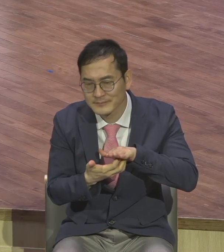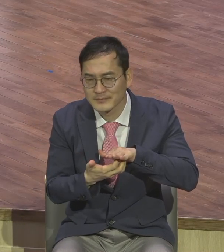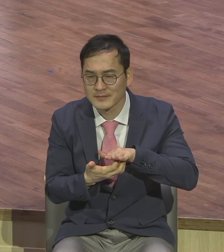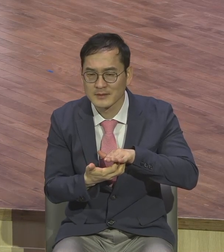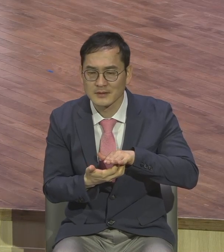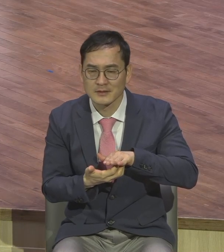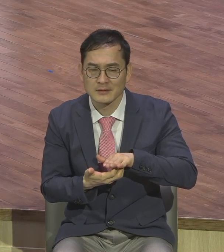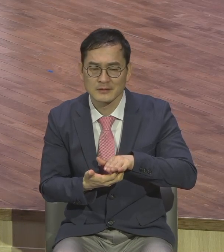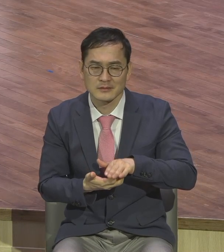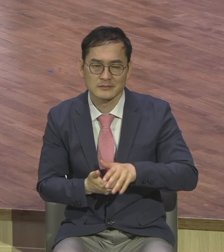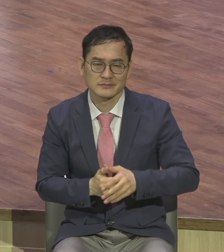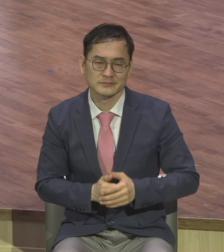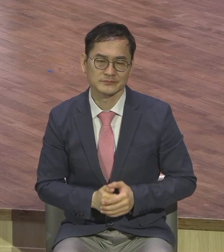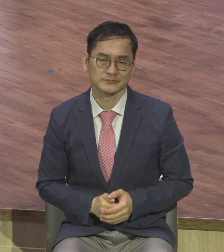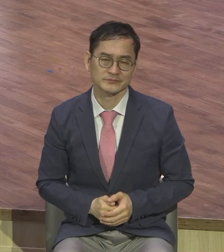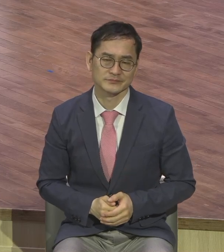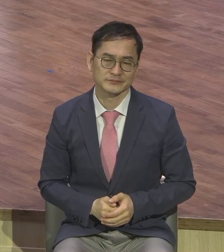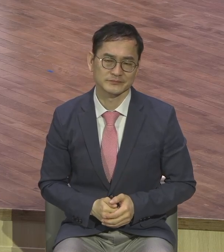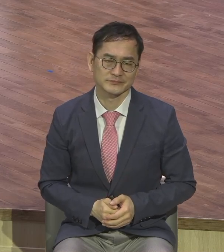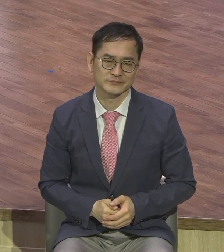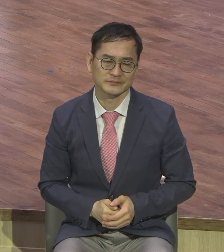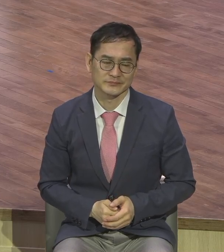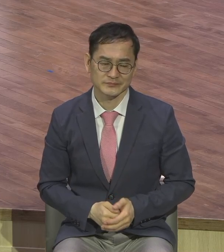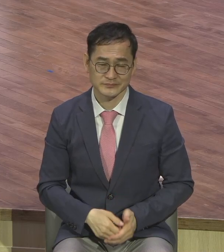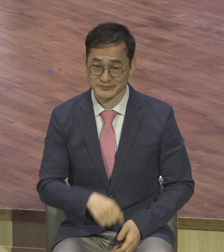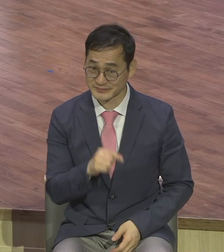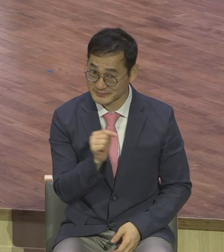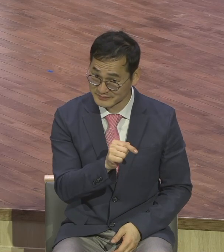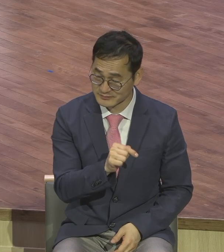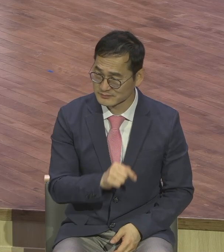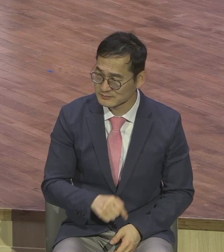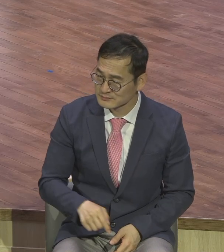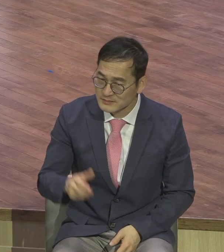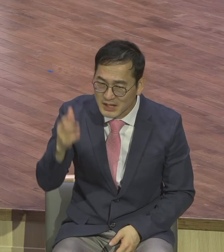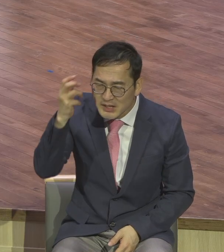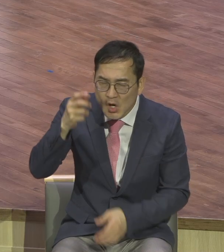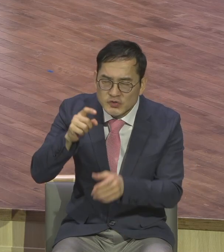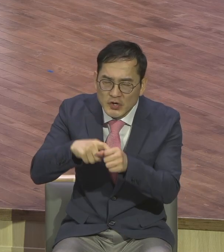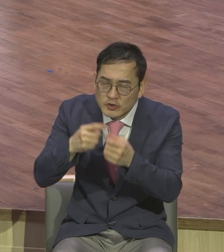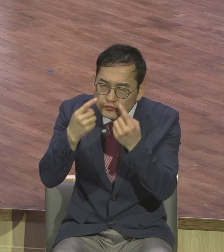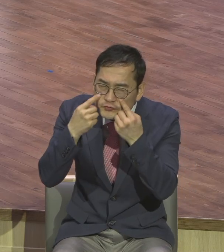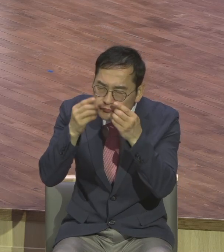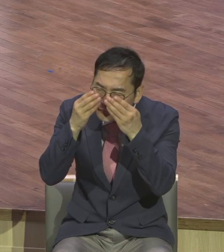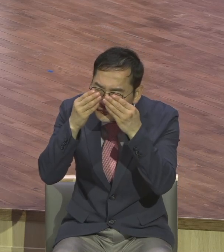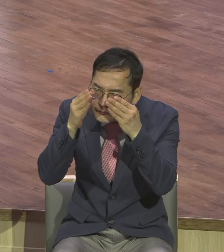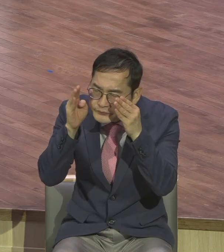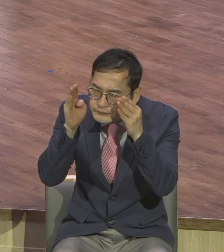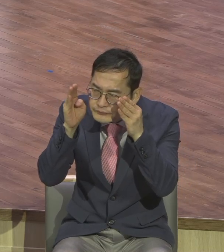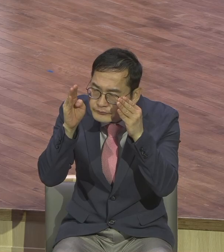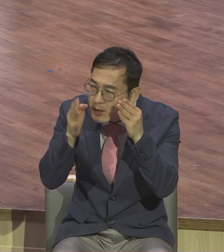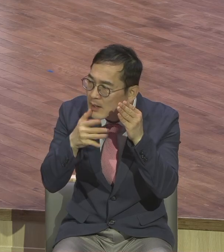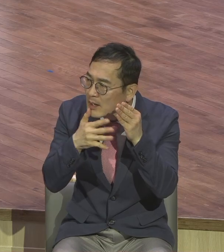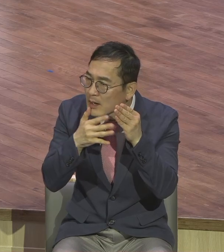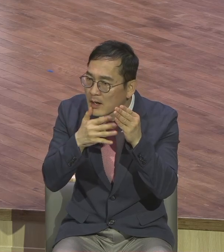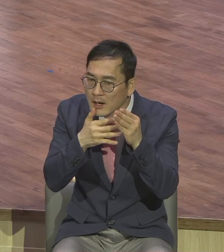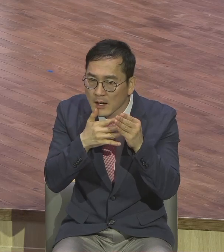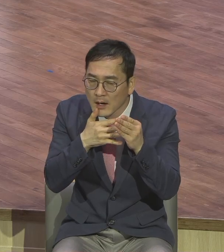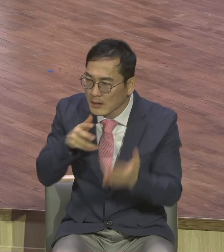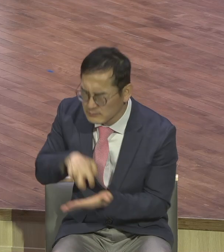사실 이들이 조금이라도 영적 감각이 있었다고 하면 자신들의 잘못을